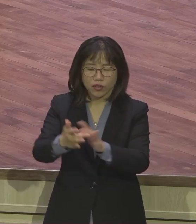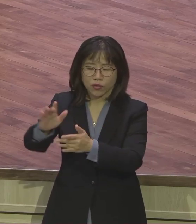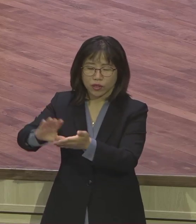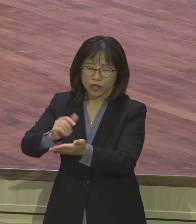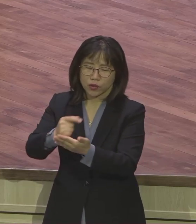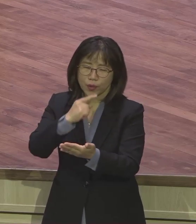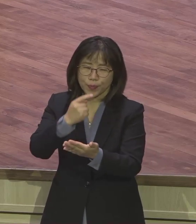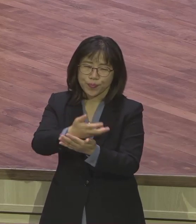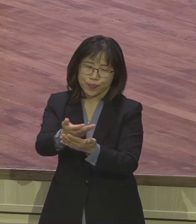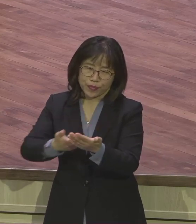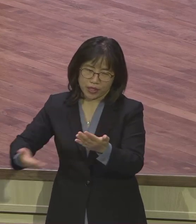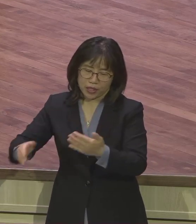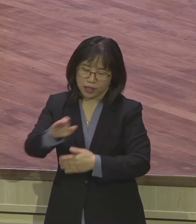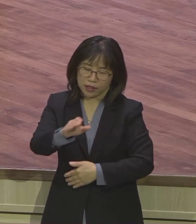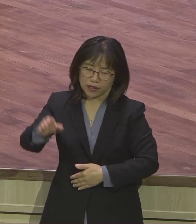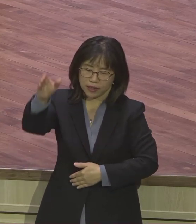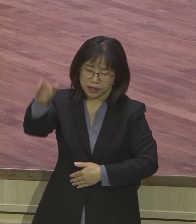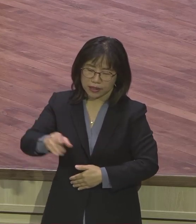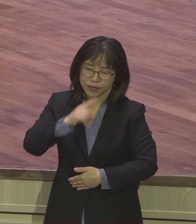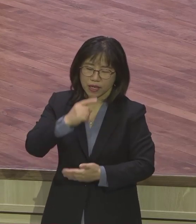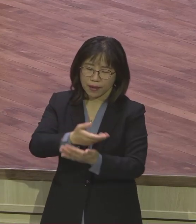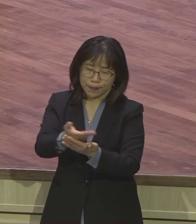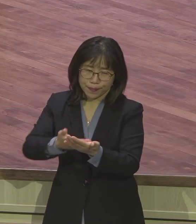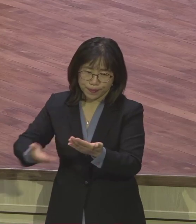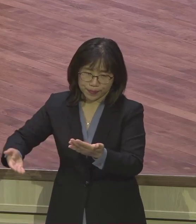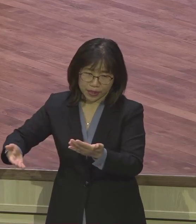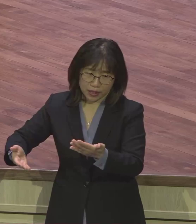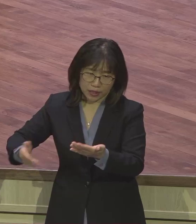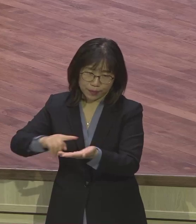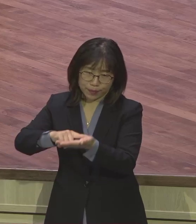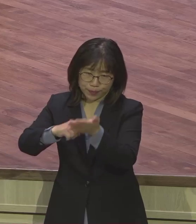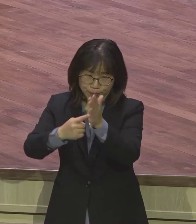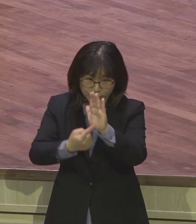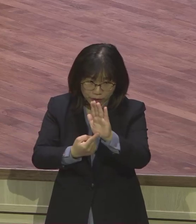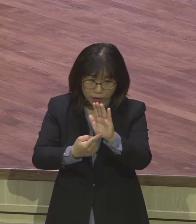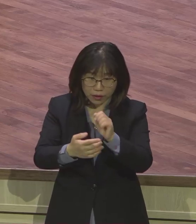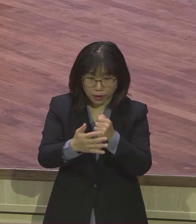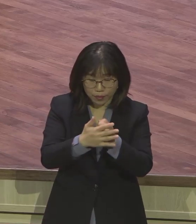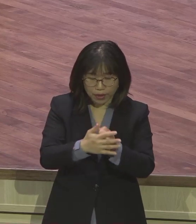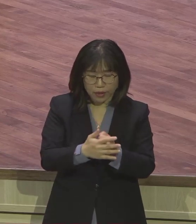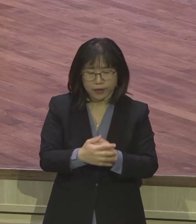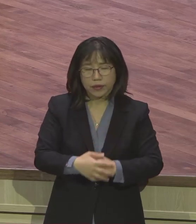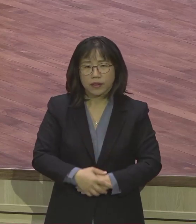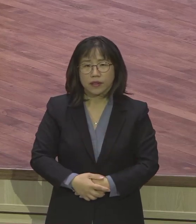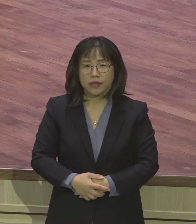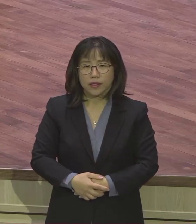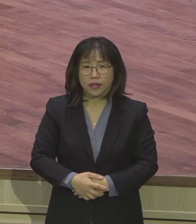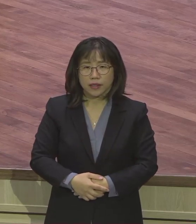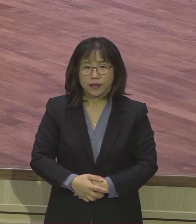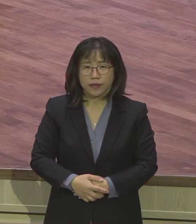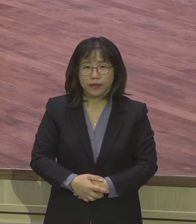메시야 피를 예언하는 거예요. 그거를 짐승을 짐승 잡아가. 짐승이 뭐하면 죄를 사합니까? 하나님이